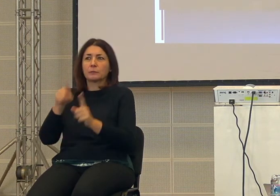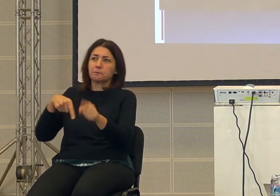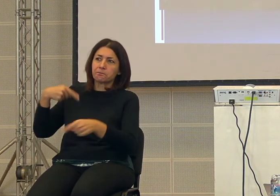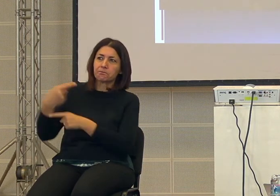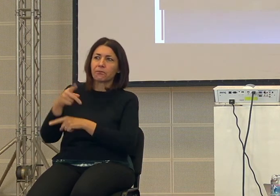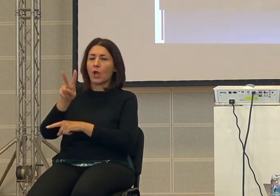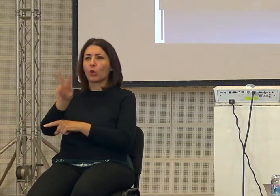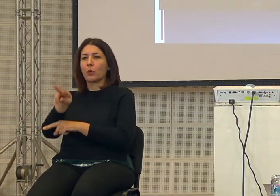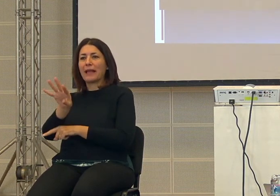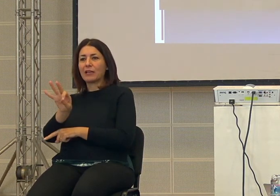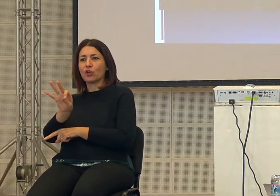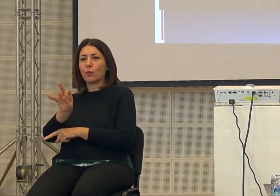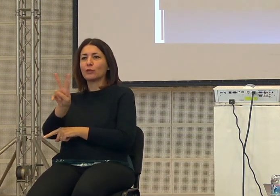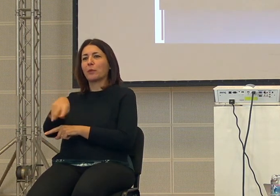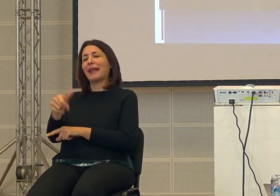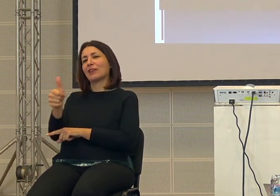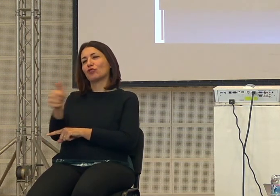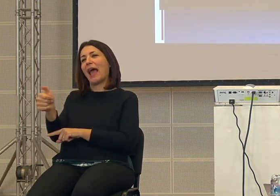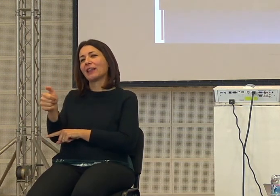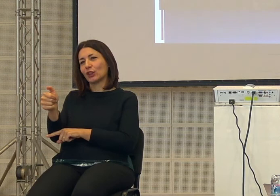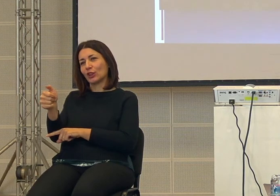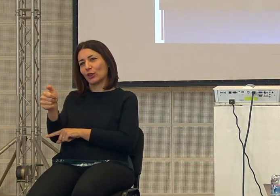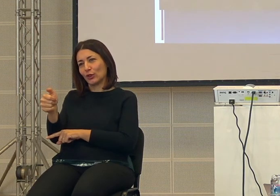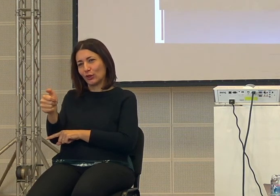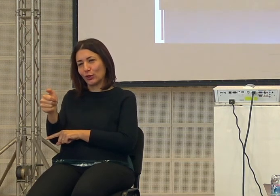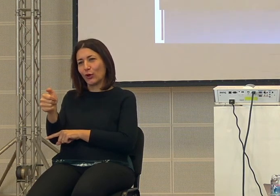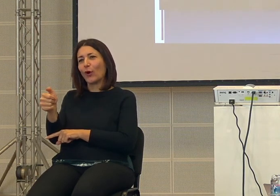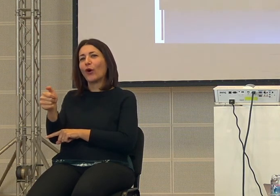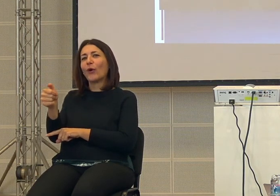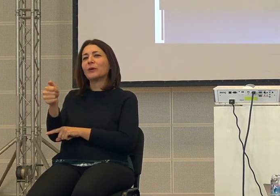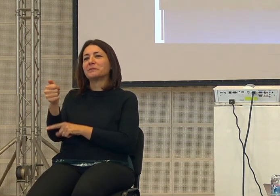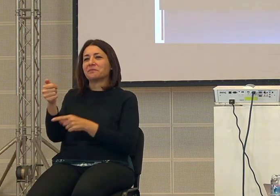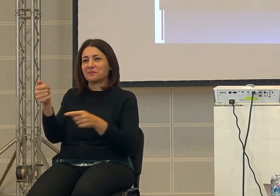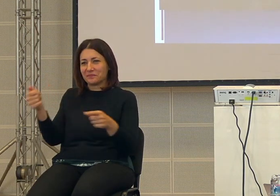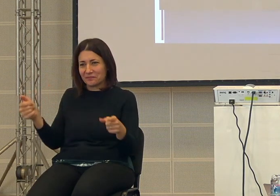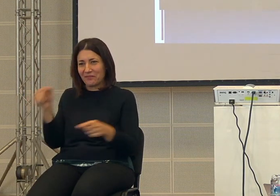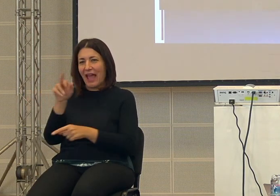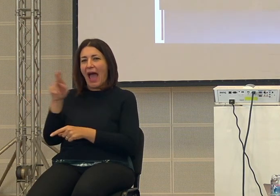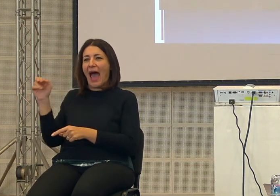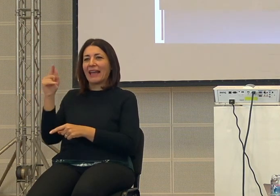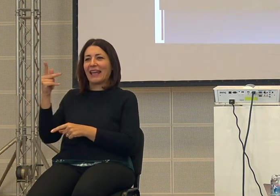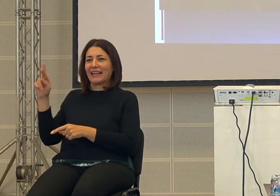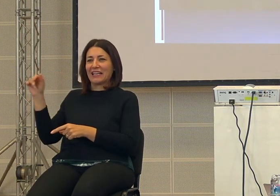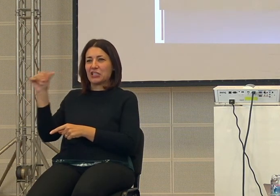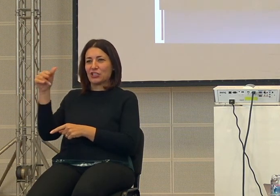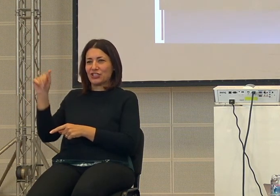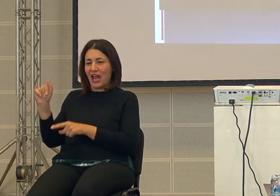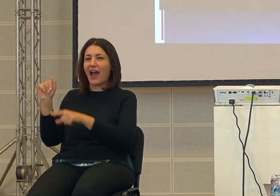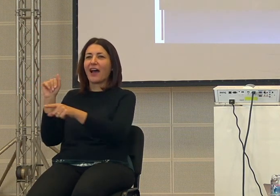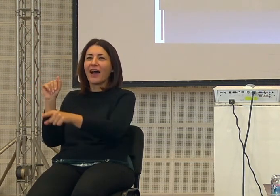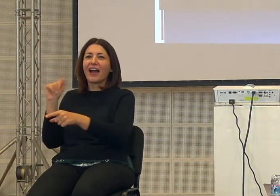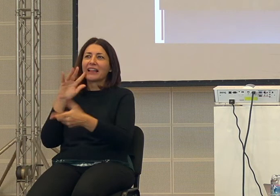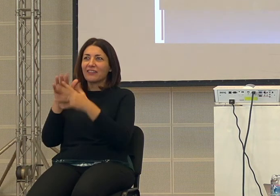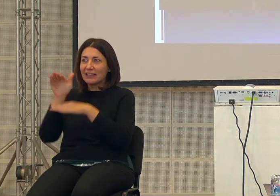nel 2100 gli are Krishna diventeranno la religione di stato degli americani che avranno